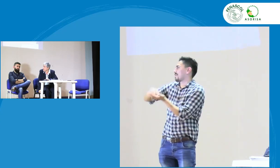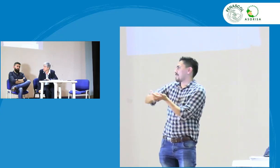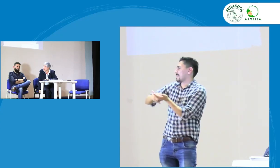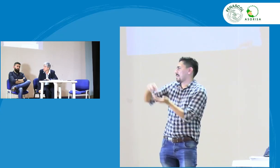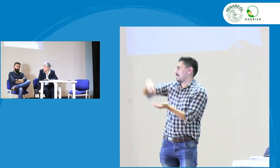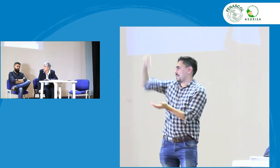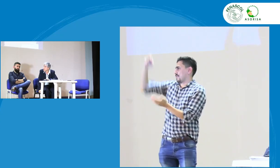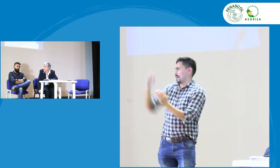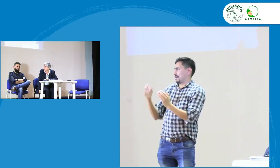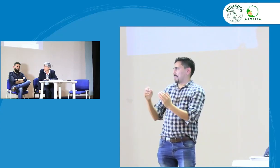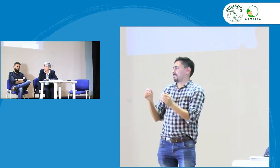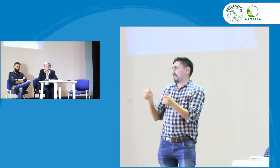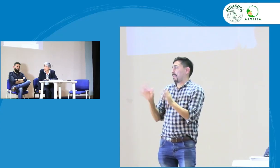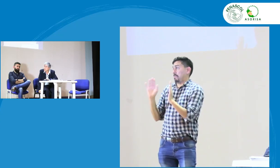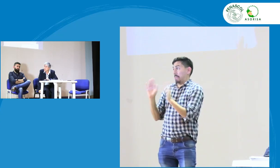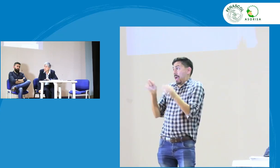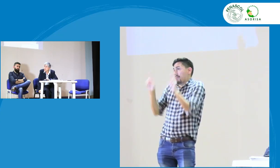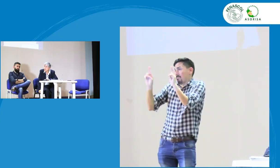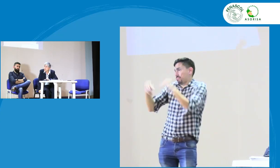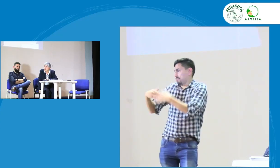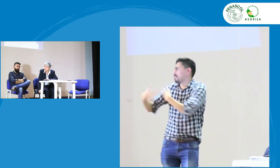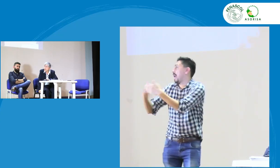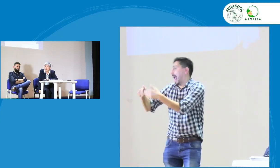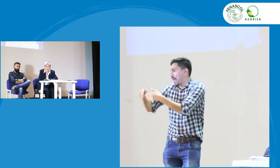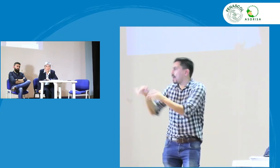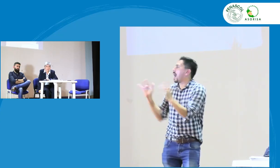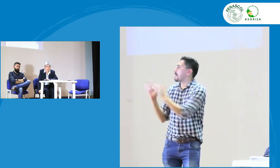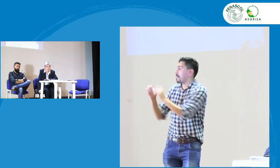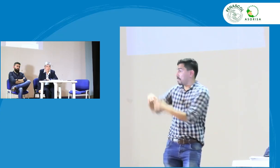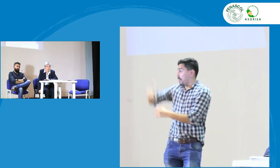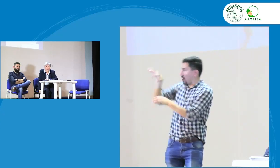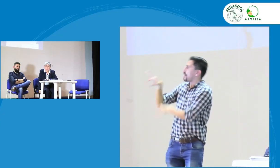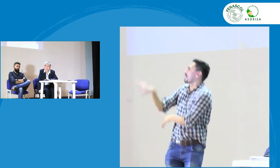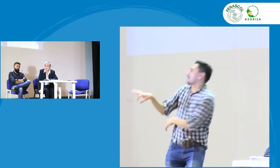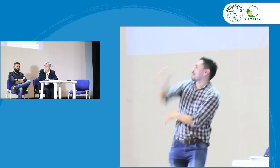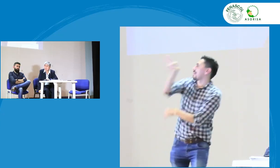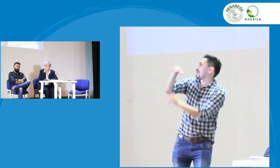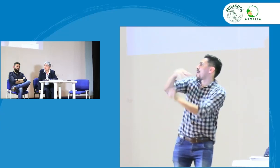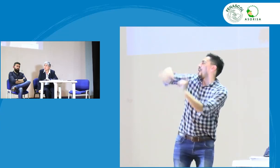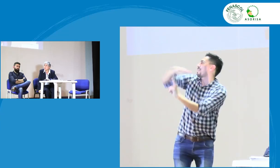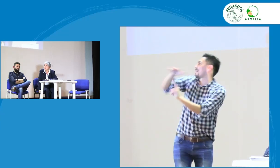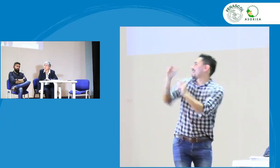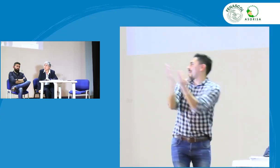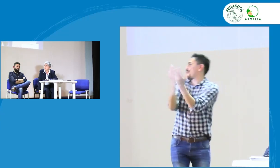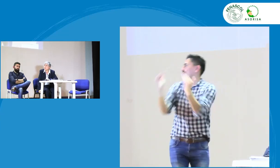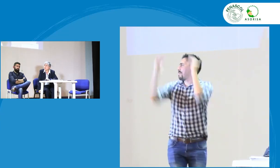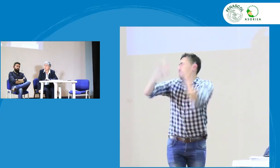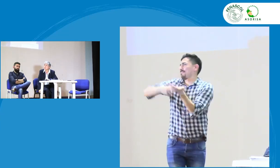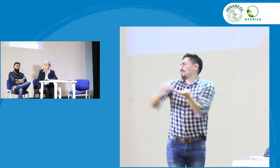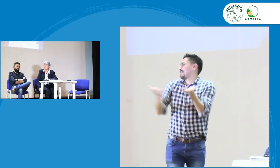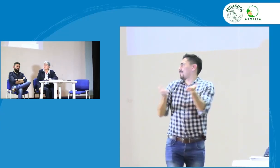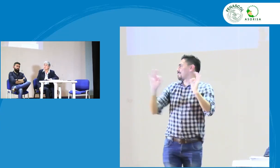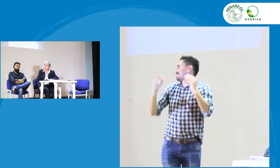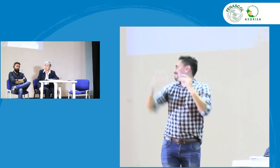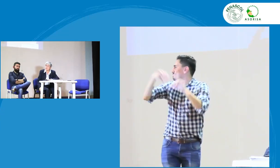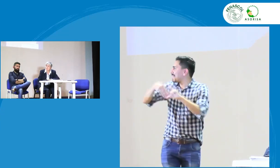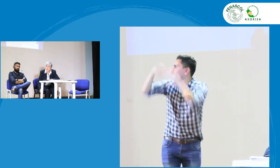ahorita han ido retomando las profesionalizaciones, esperamos que sea así y puedan estar estos intérpretes